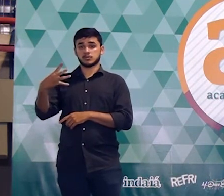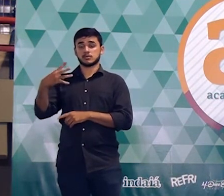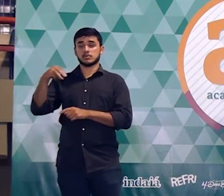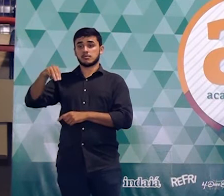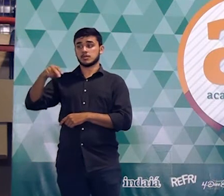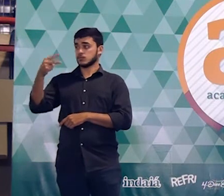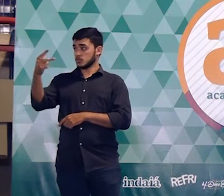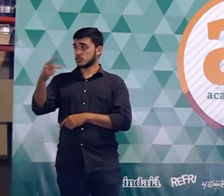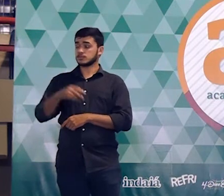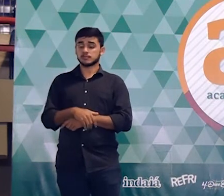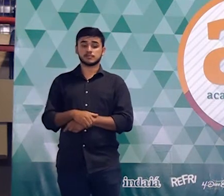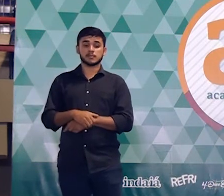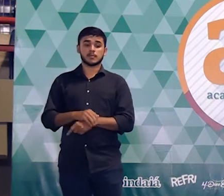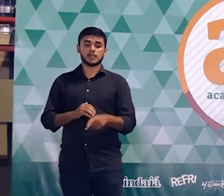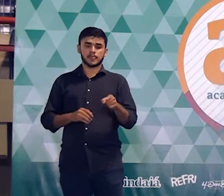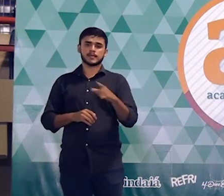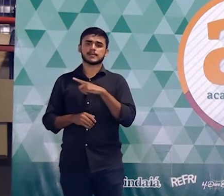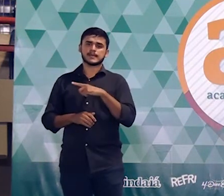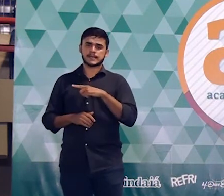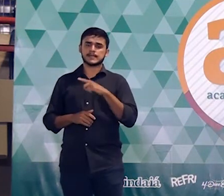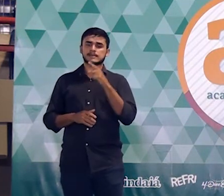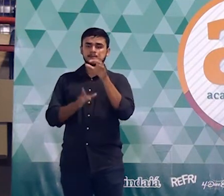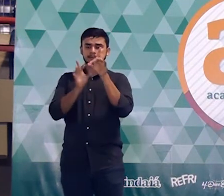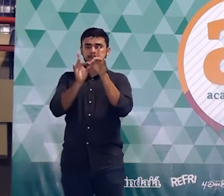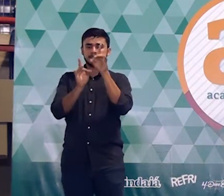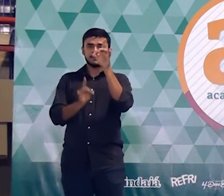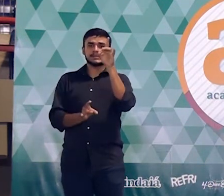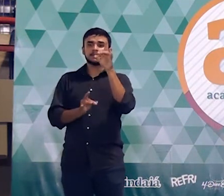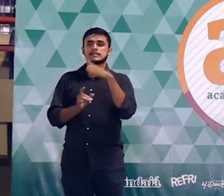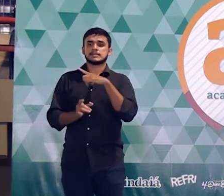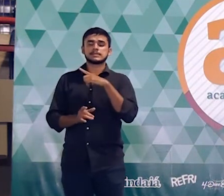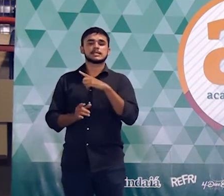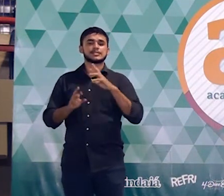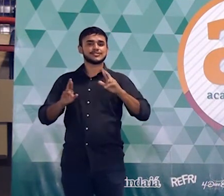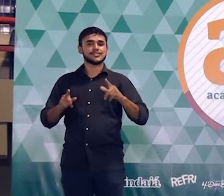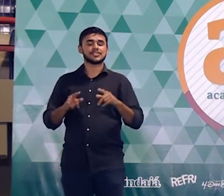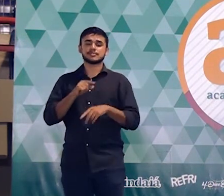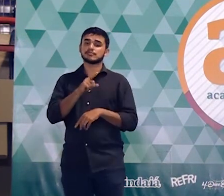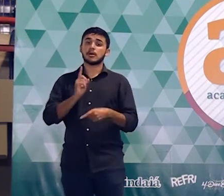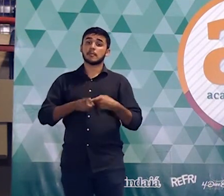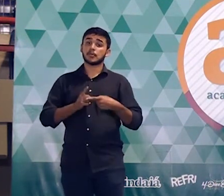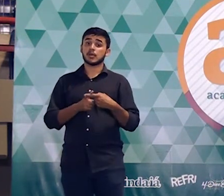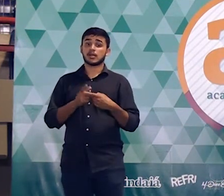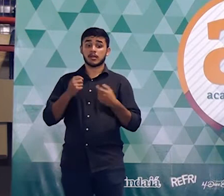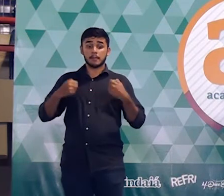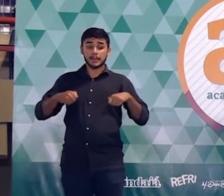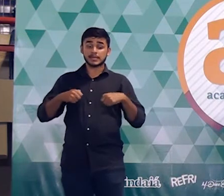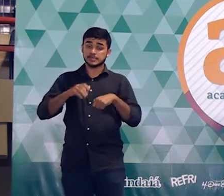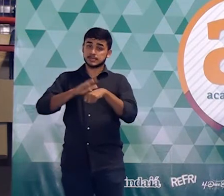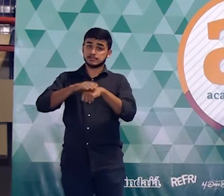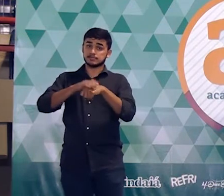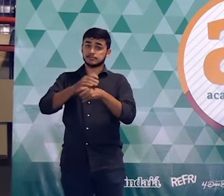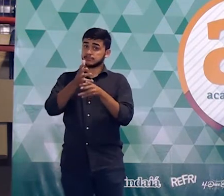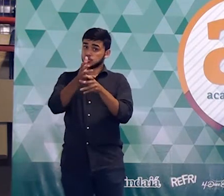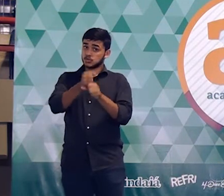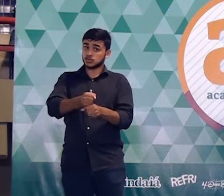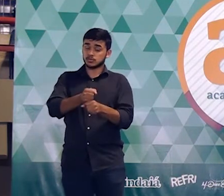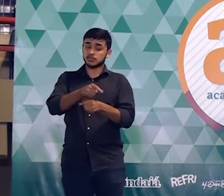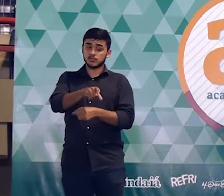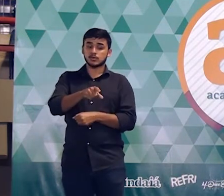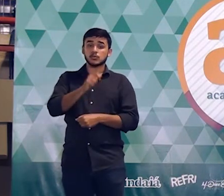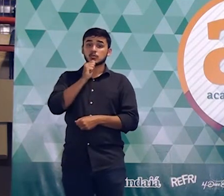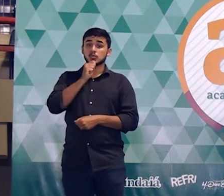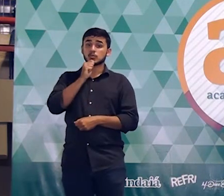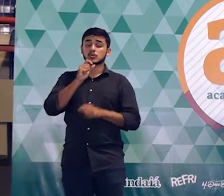ó vejam que essa deu um pouquinho mais de trabalho do que algumas questões anteriores porque a gente também utilizou um recurso que não havia aparecido